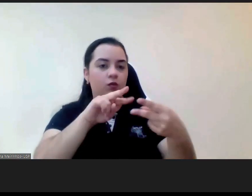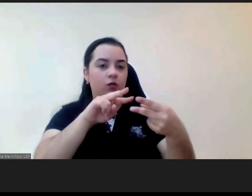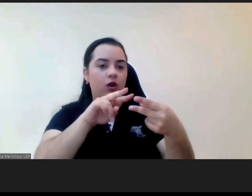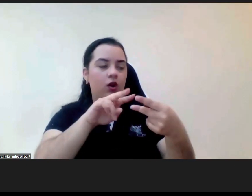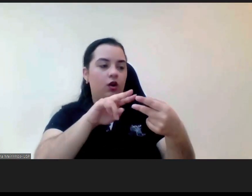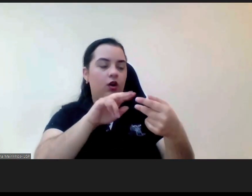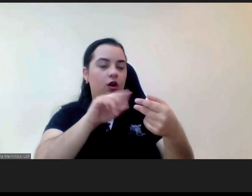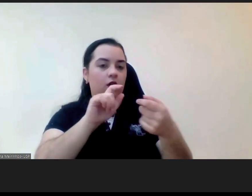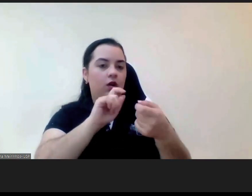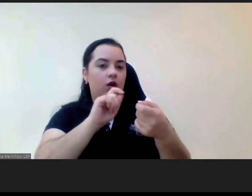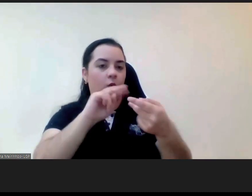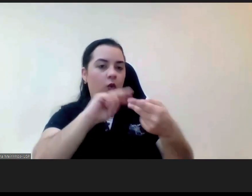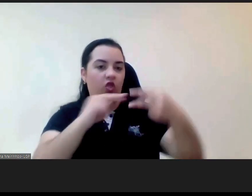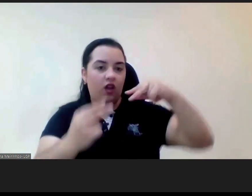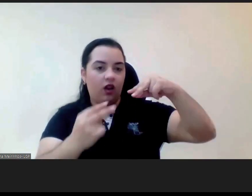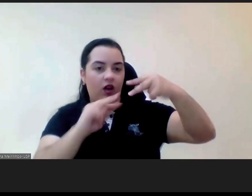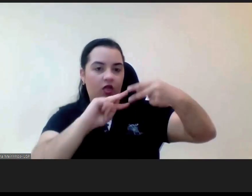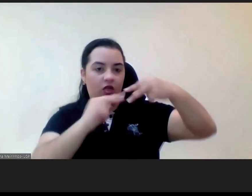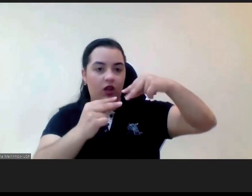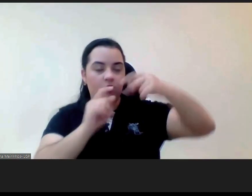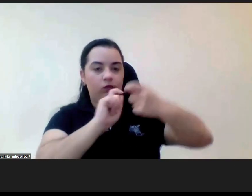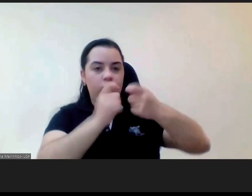pronto da sua